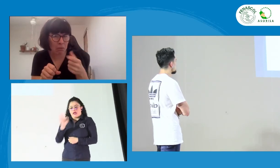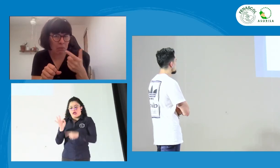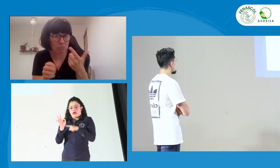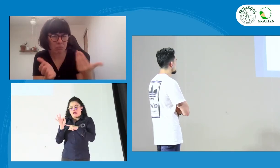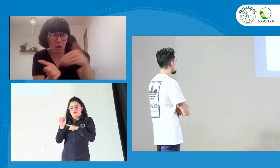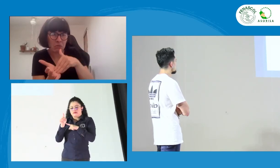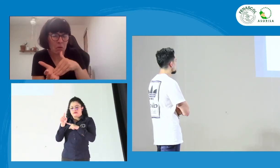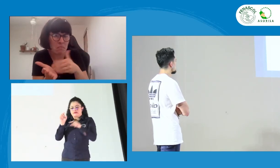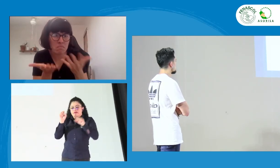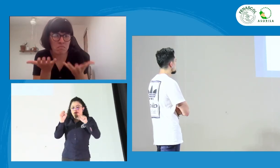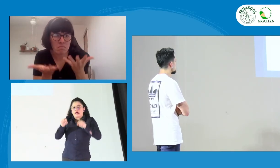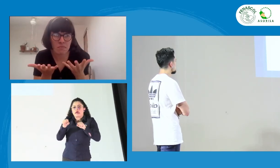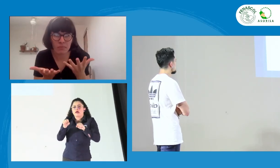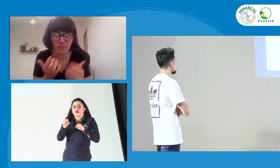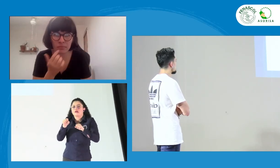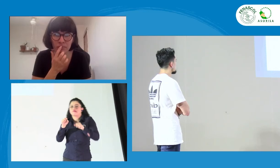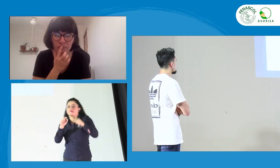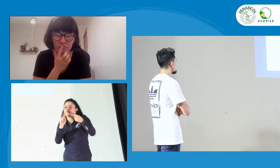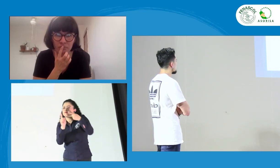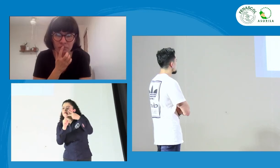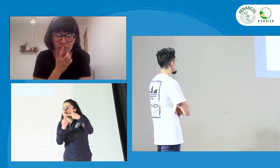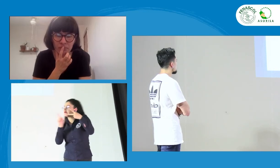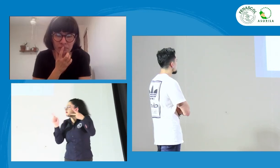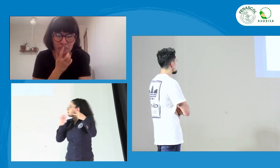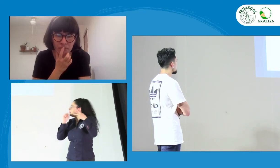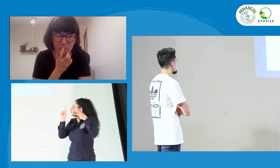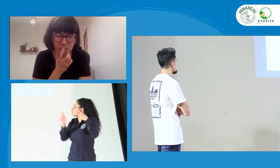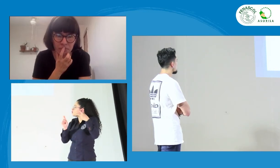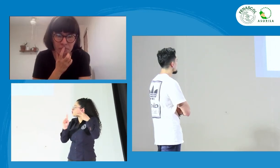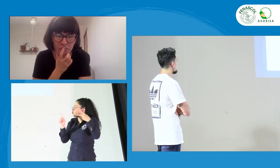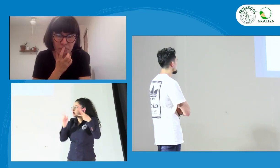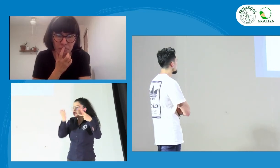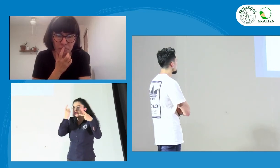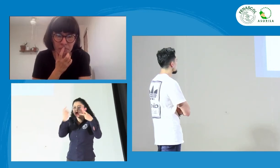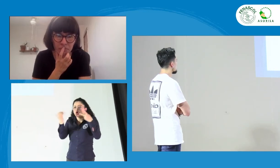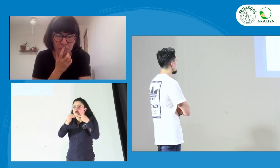si también tenías una segunda pregunta, ¿me la repites? ¿Tenías una segunda pregunta?